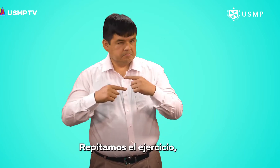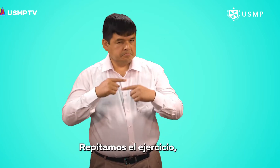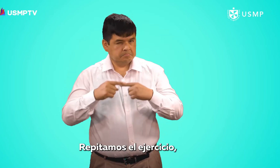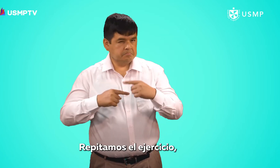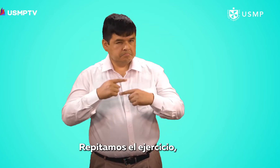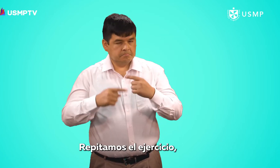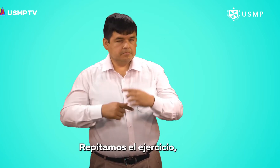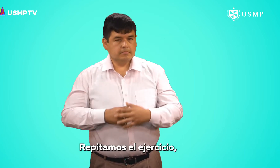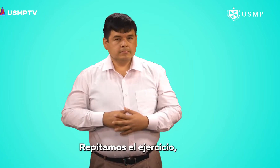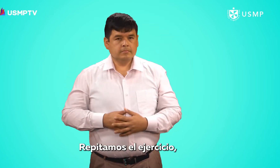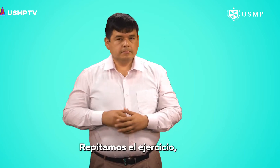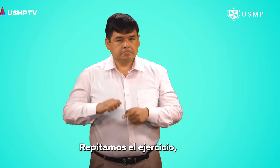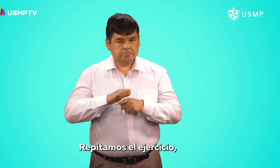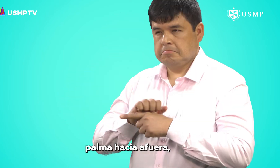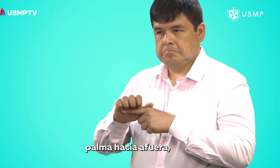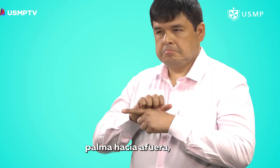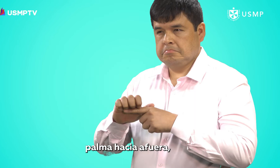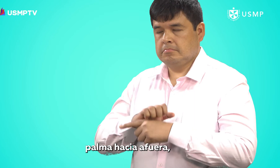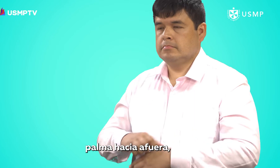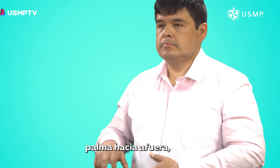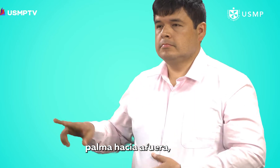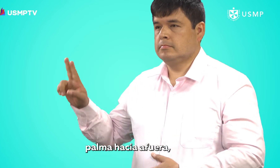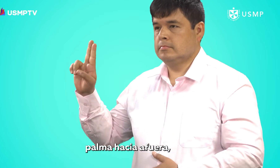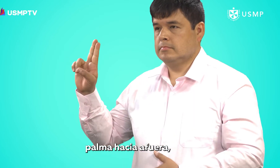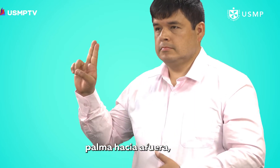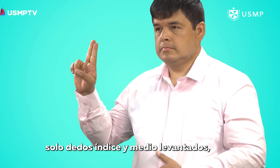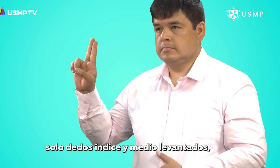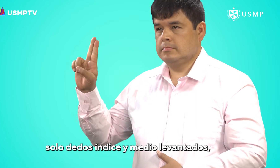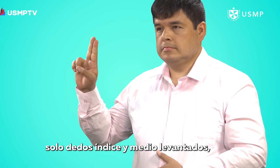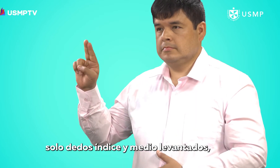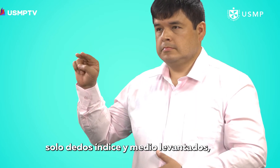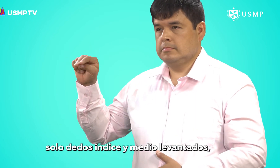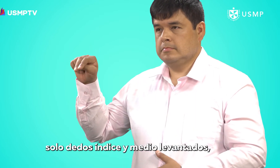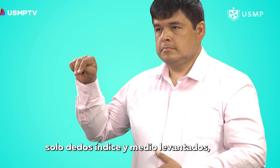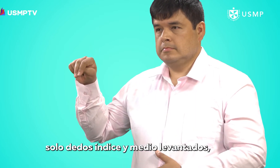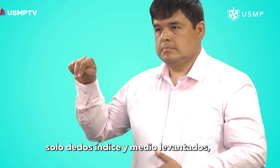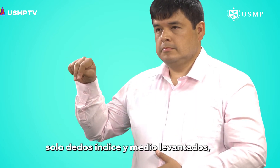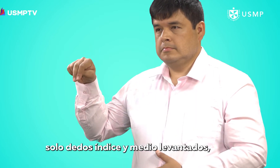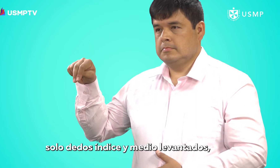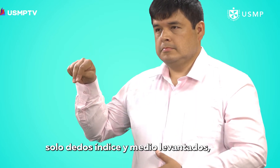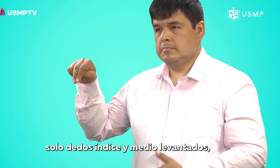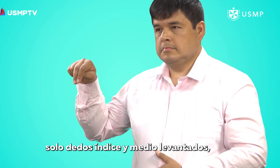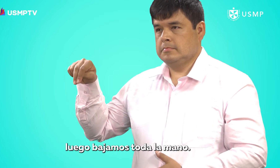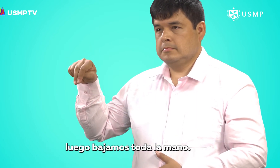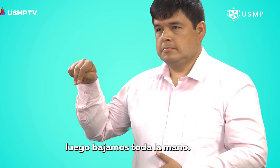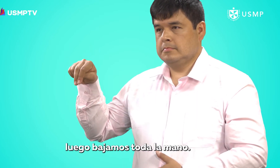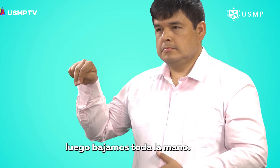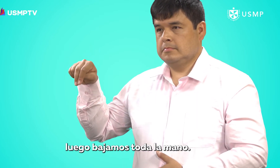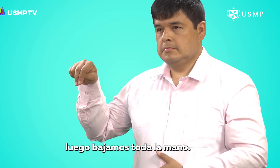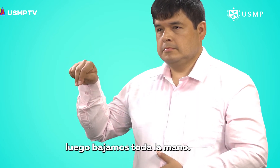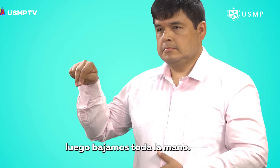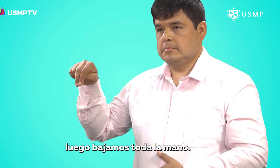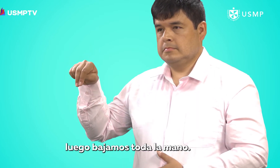Repitamos el ejercicio. Palma hacia afuera. Solo los dedos índice y medio levantados. Luego bajamos toda la mano.